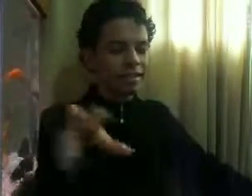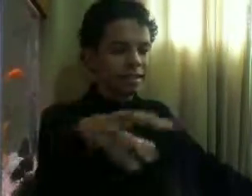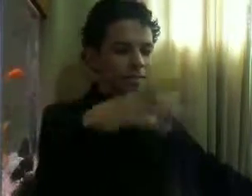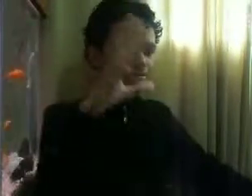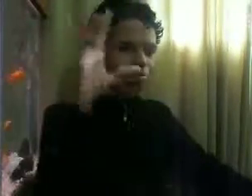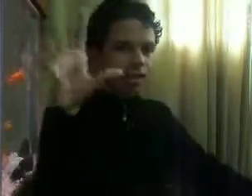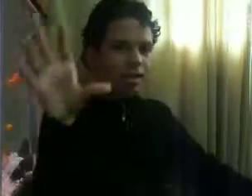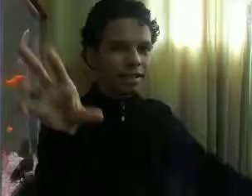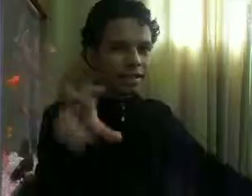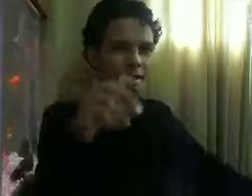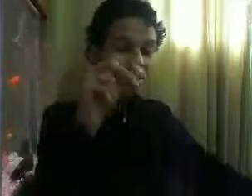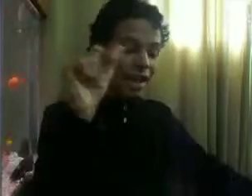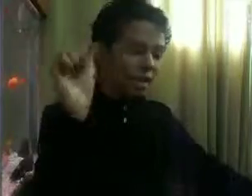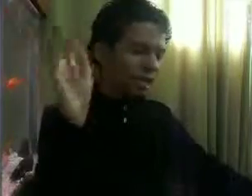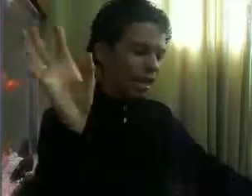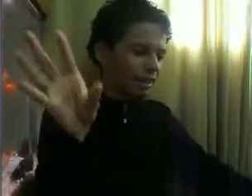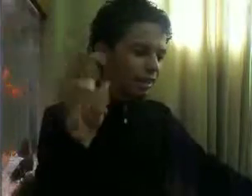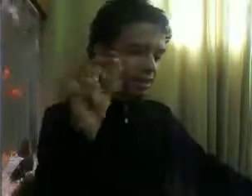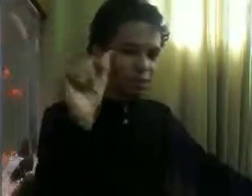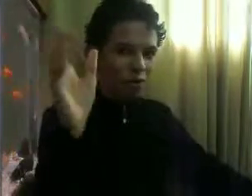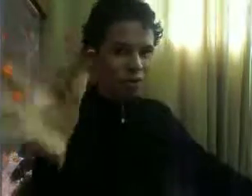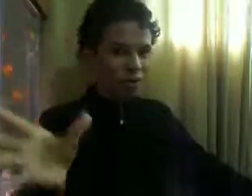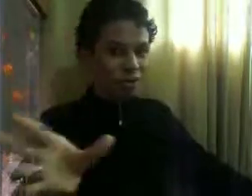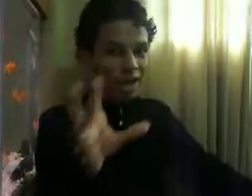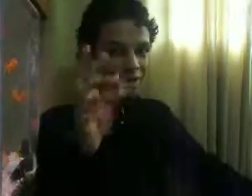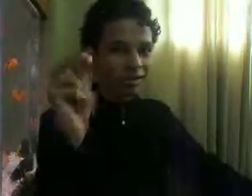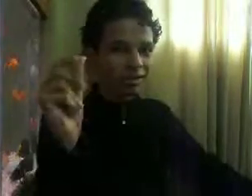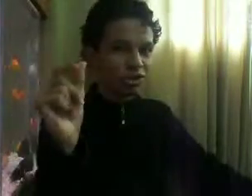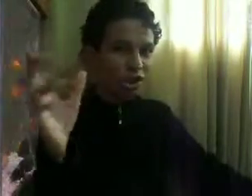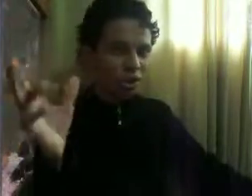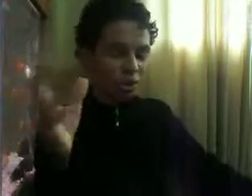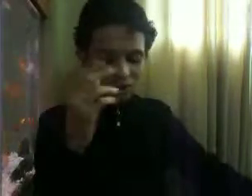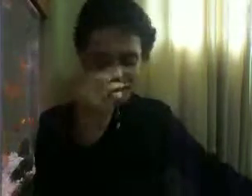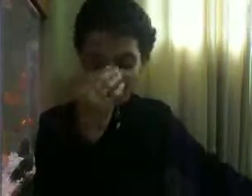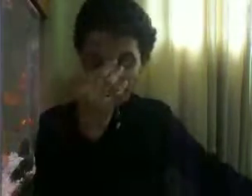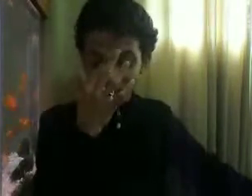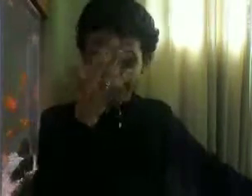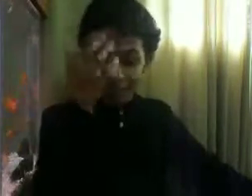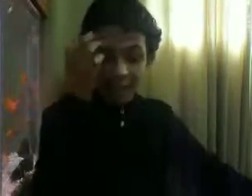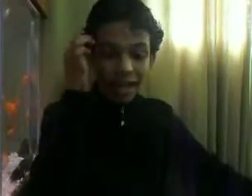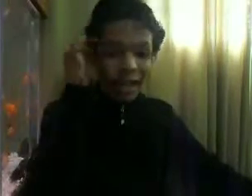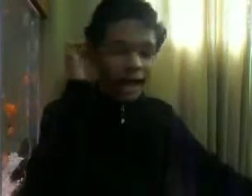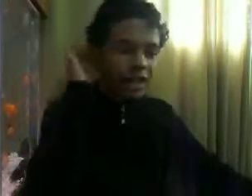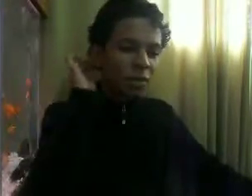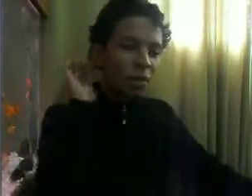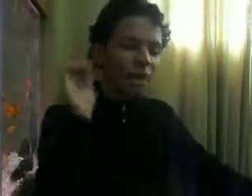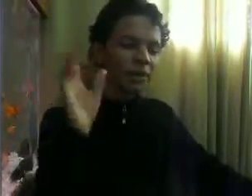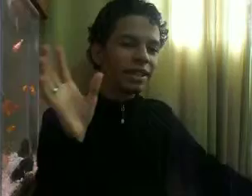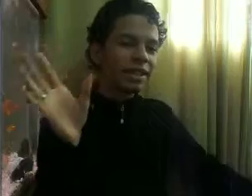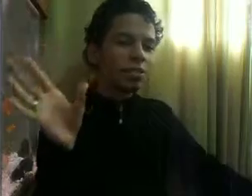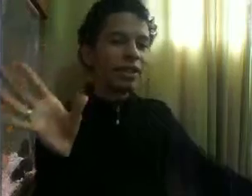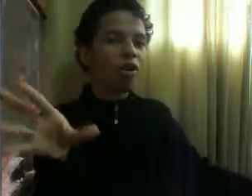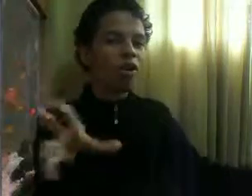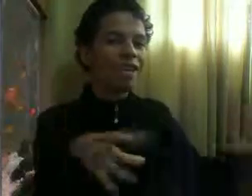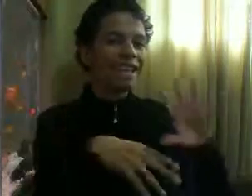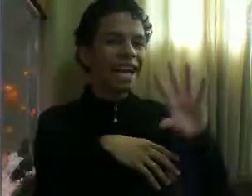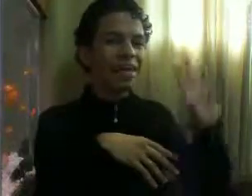Nesse meio Nada convencional De amor Digamos assim Até o momento Em que o negócio Dele acaba